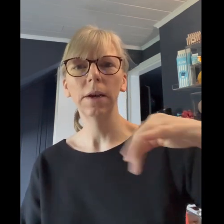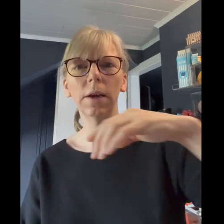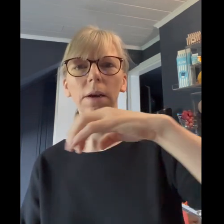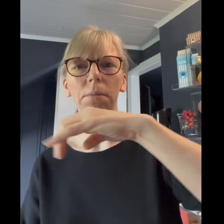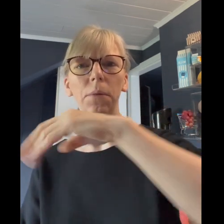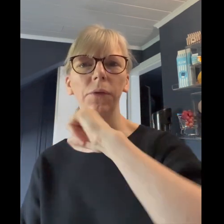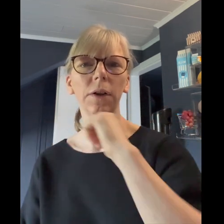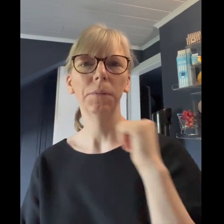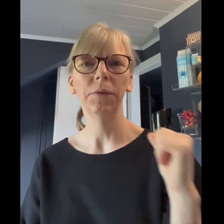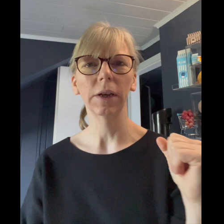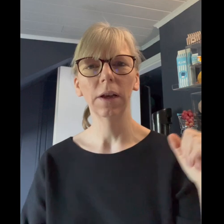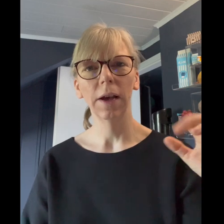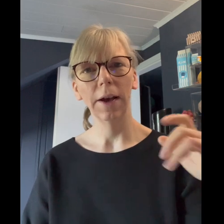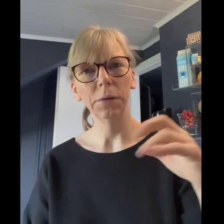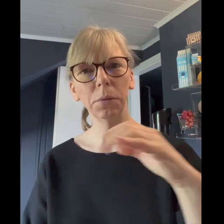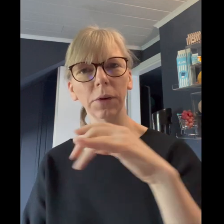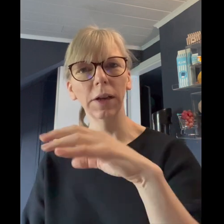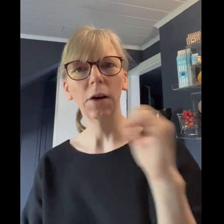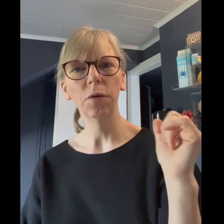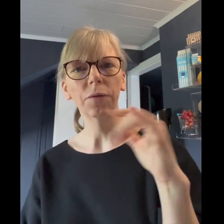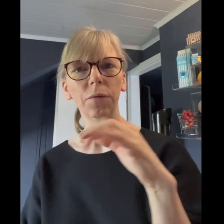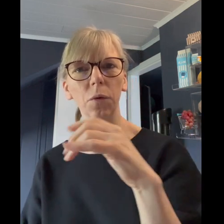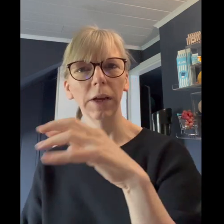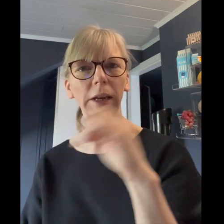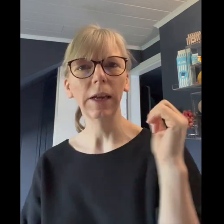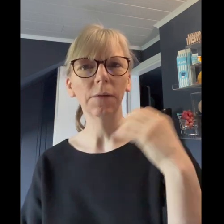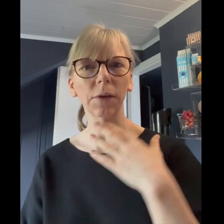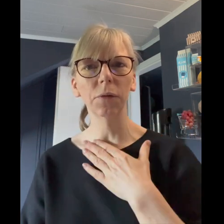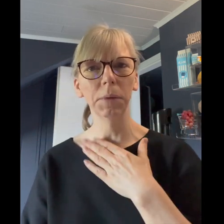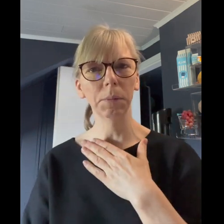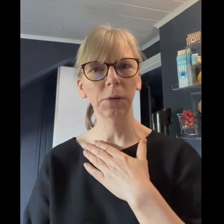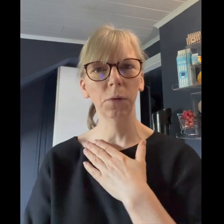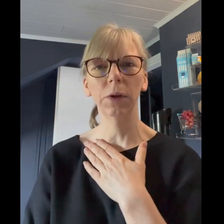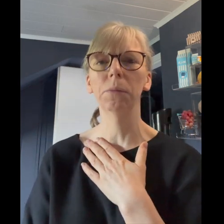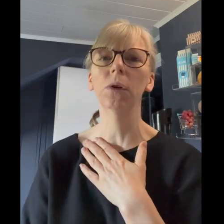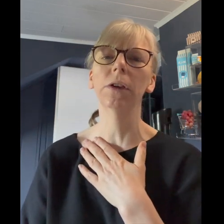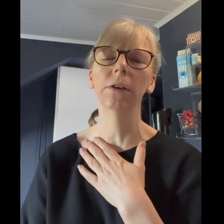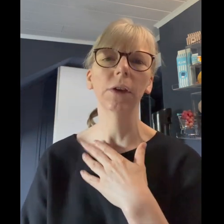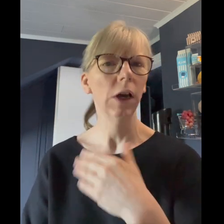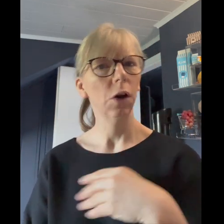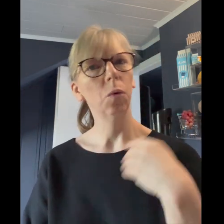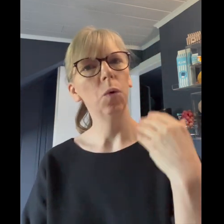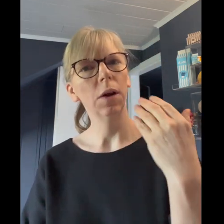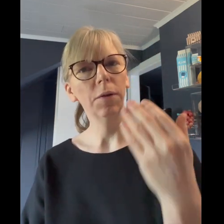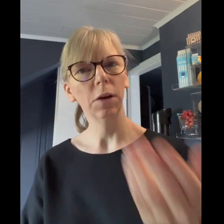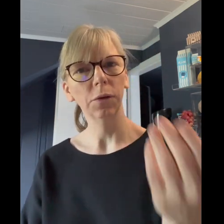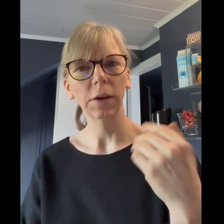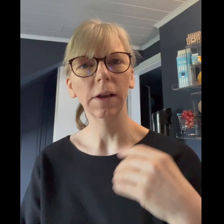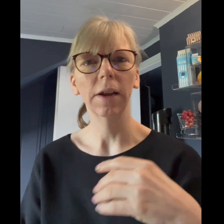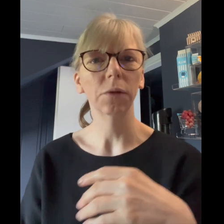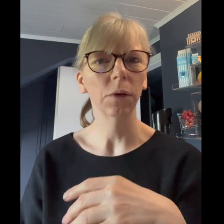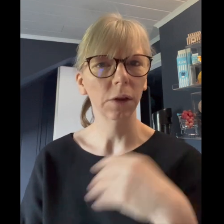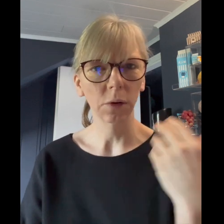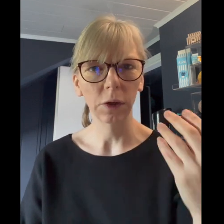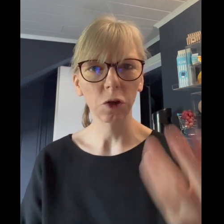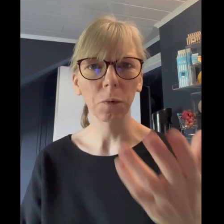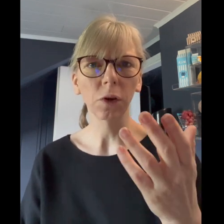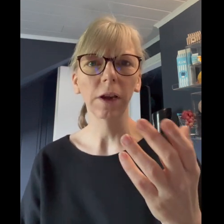muskeln bewegen also muss ich laufen oder gehen was für mich persönlich möglich ist oder wer lust hat kann natürlich auch in den sport gehen